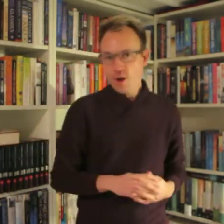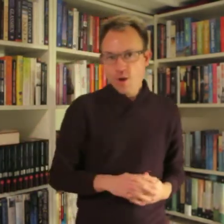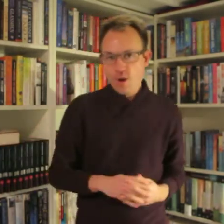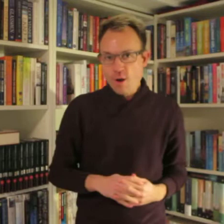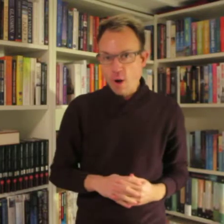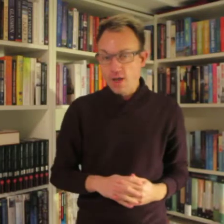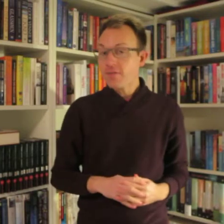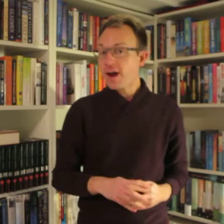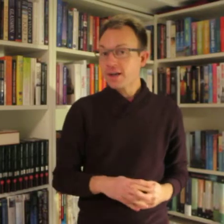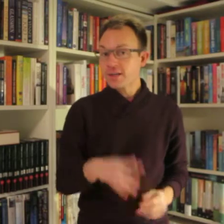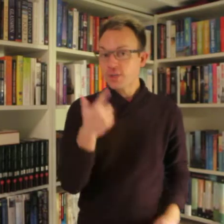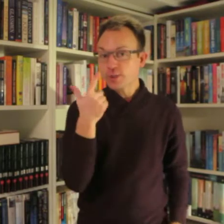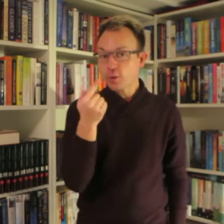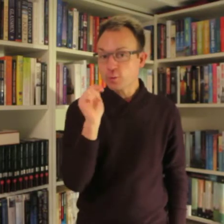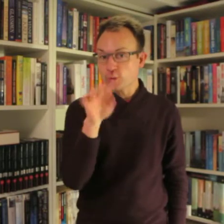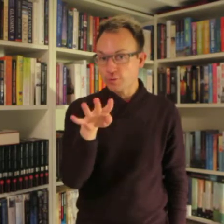Og det var 2014.